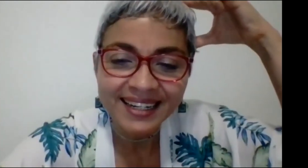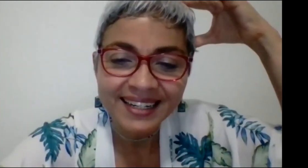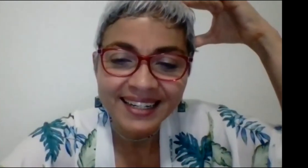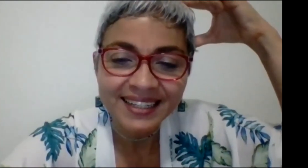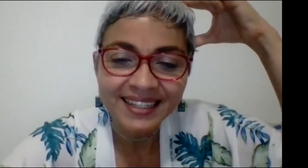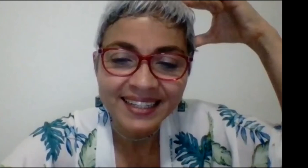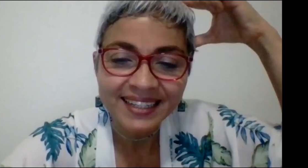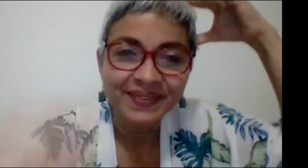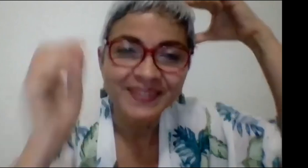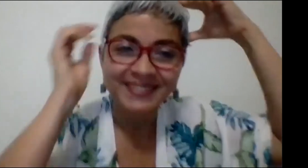Muy bien.